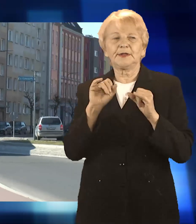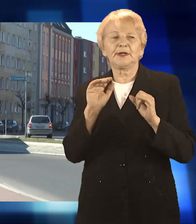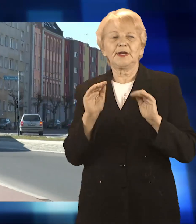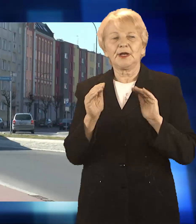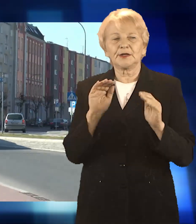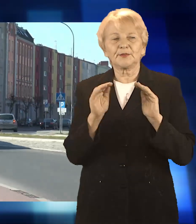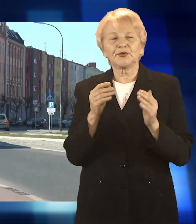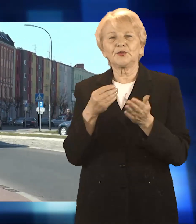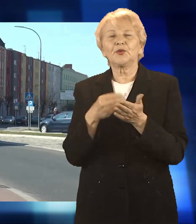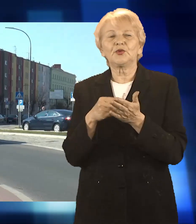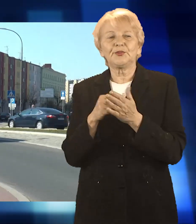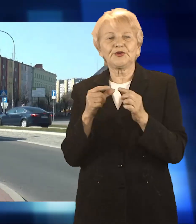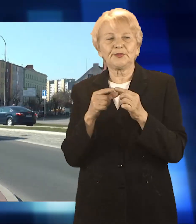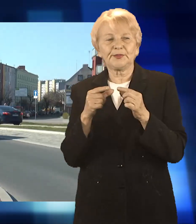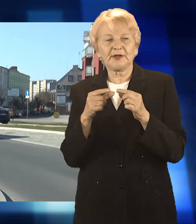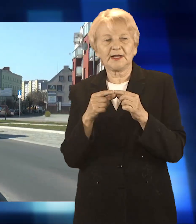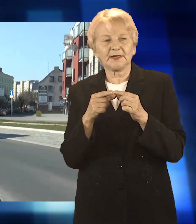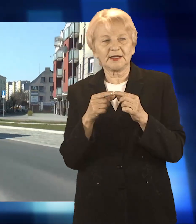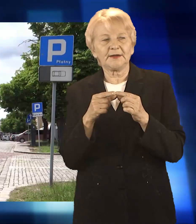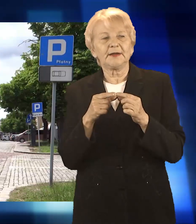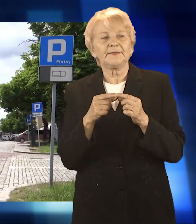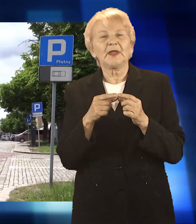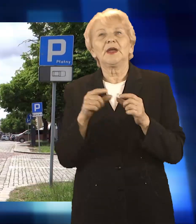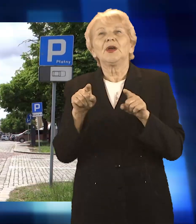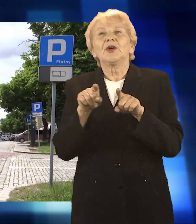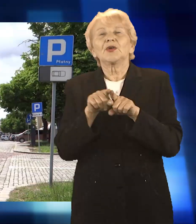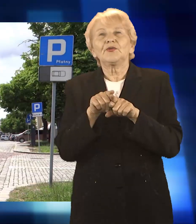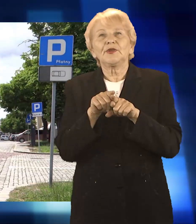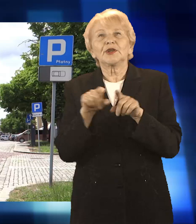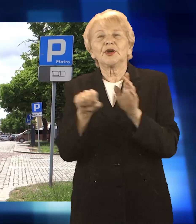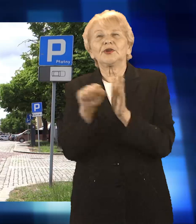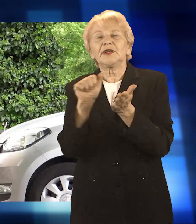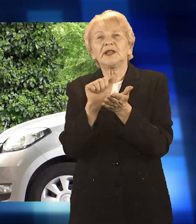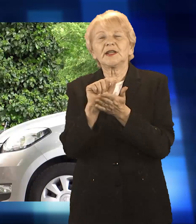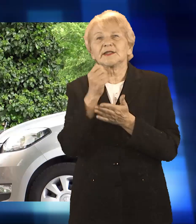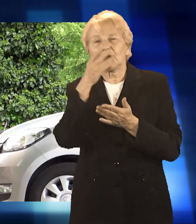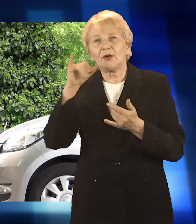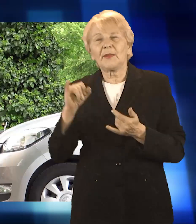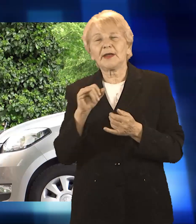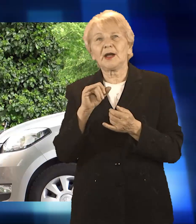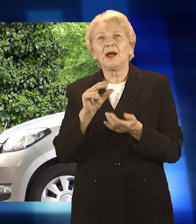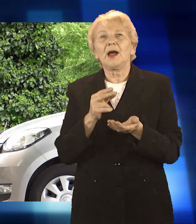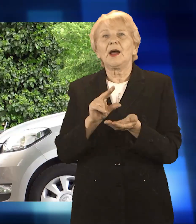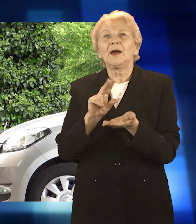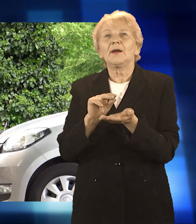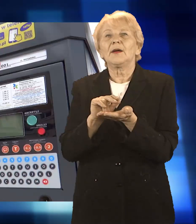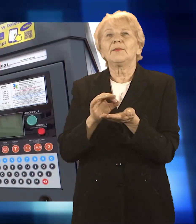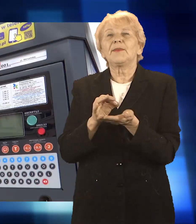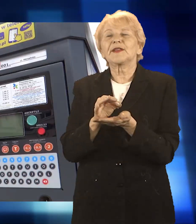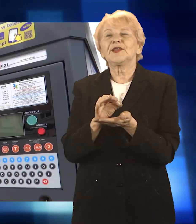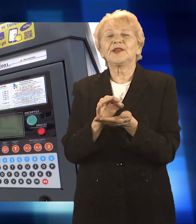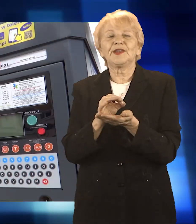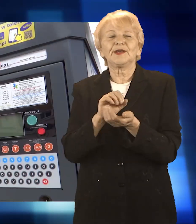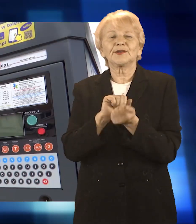pomocą aplikacji. A ta może się także przydać do zakupu biletu parkingowego. Bo przypomnijmy, że od 11 maja znów pobierane są